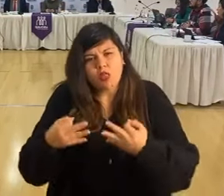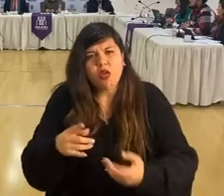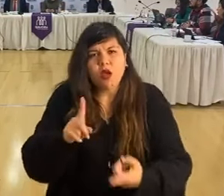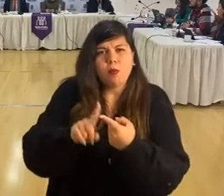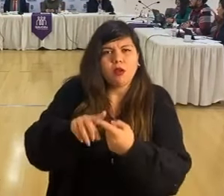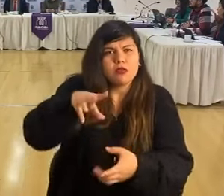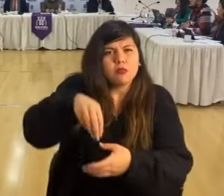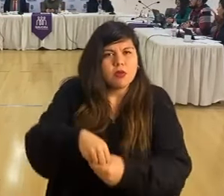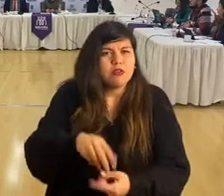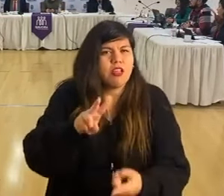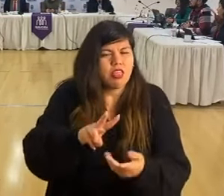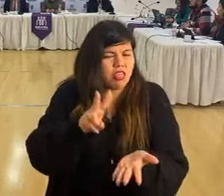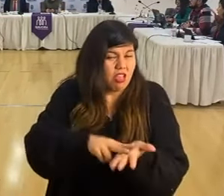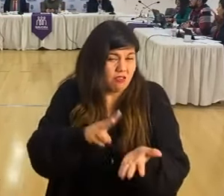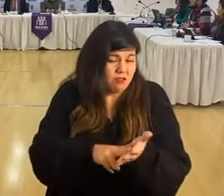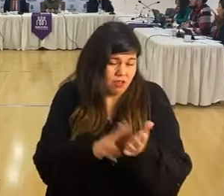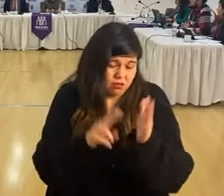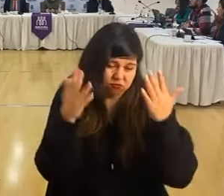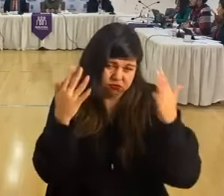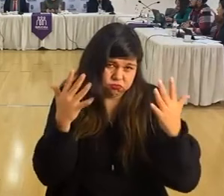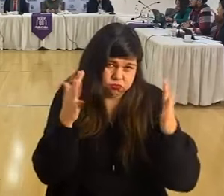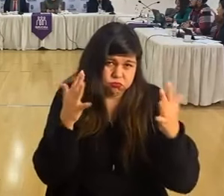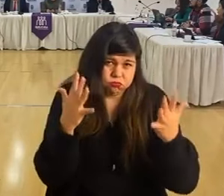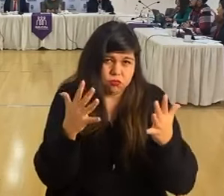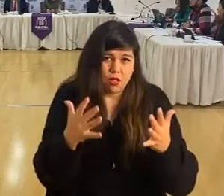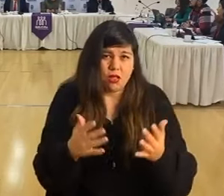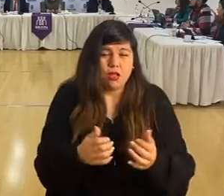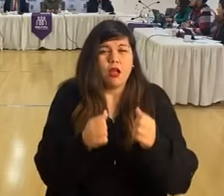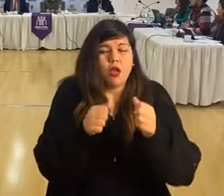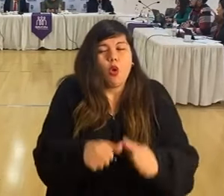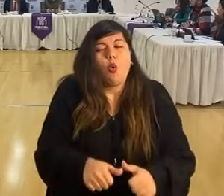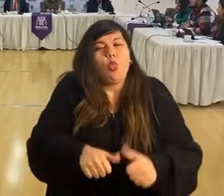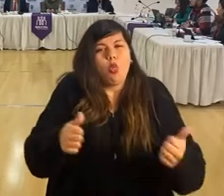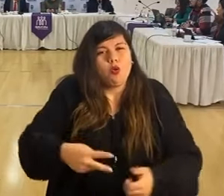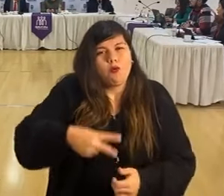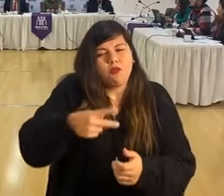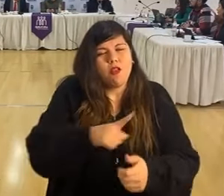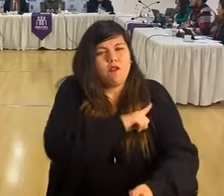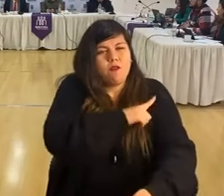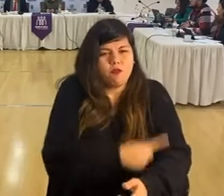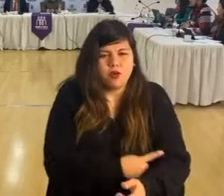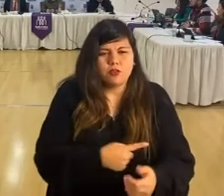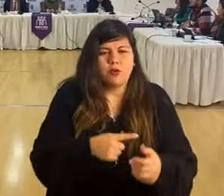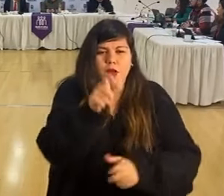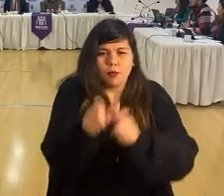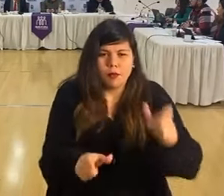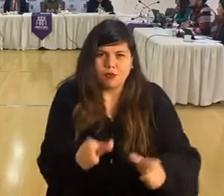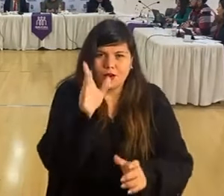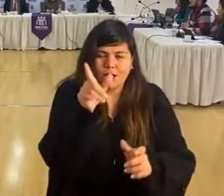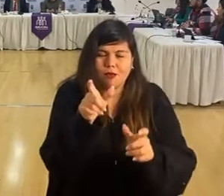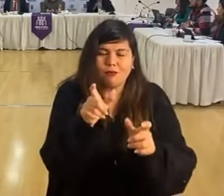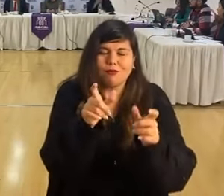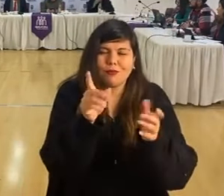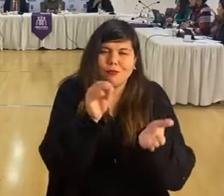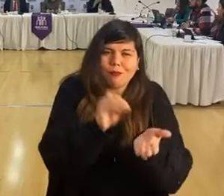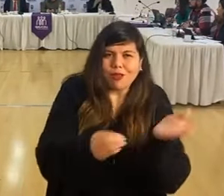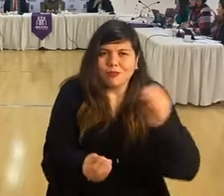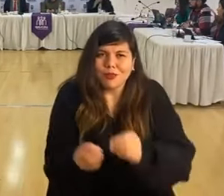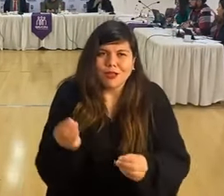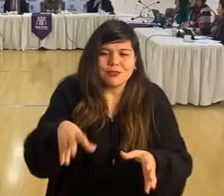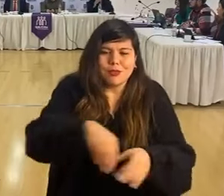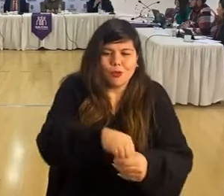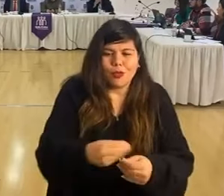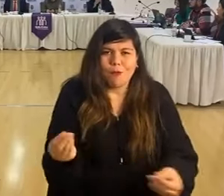de verdad lo quiero aplaudir en el sentido de que se pueda doblegar el esfuerzo para poder llegar a mayor cantidad de personas, no